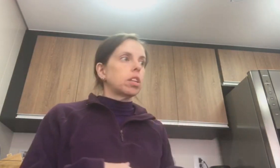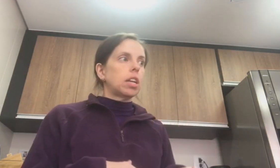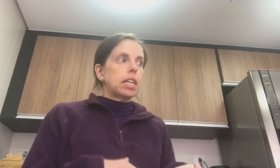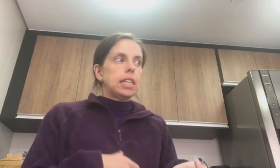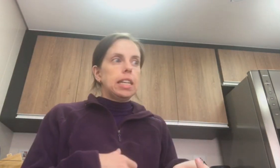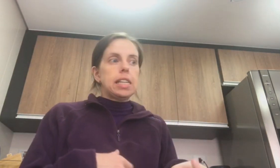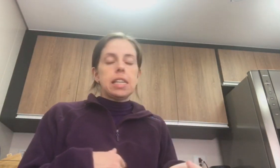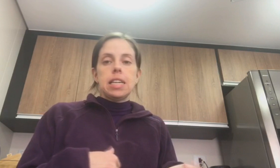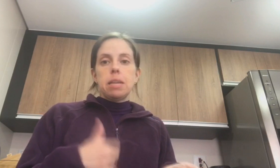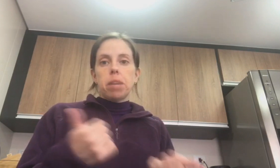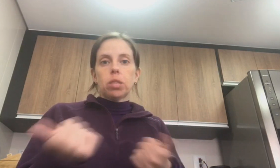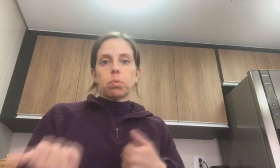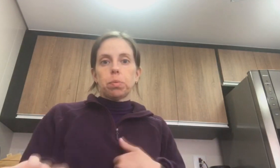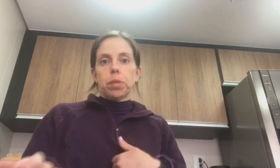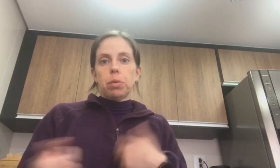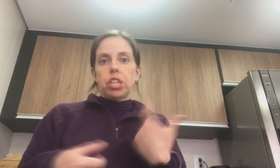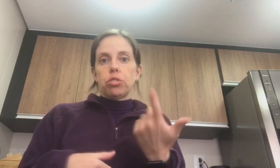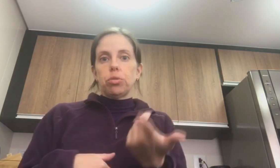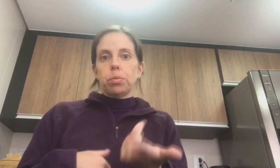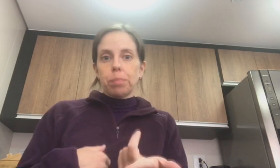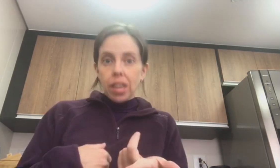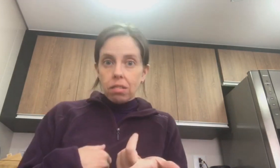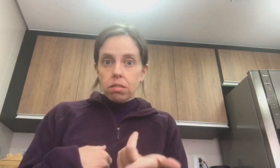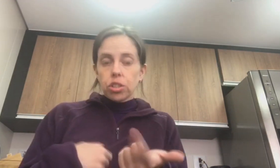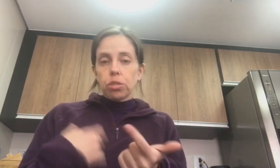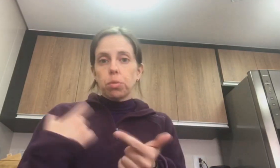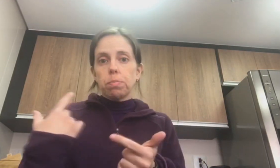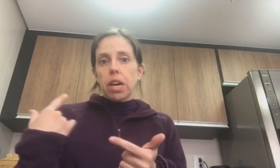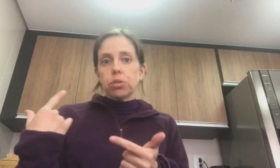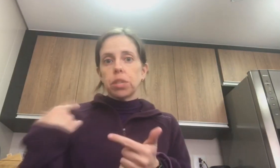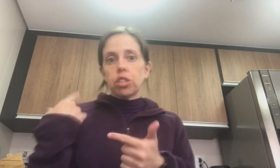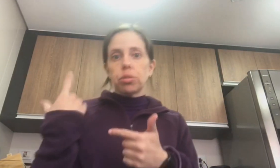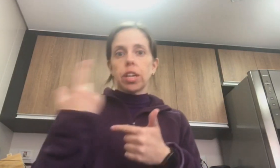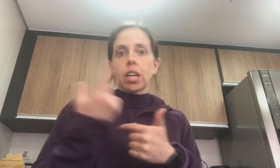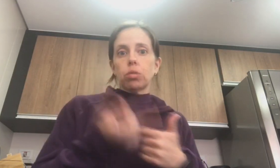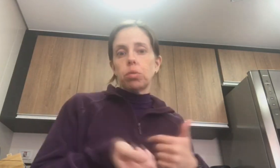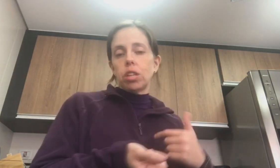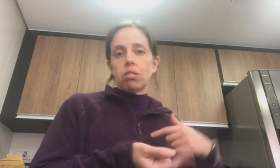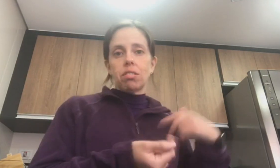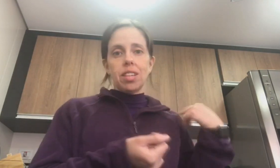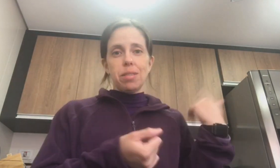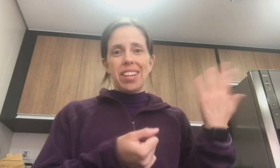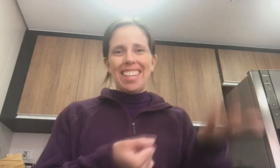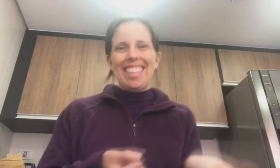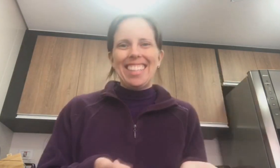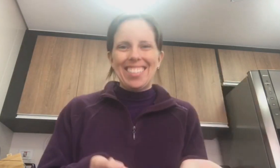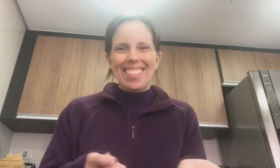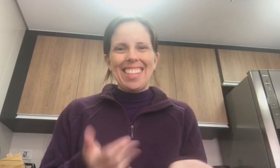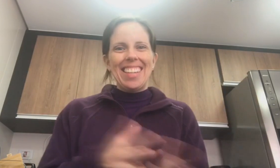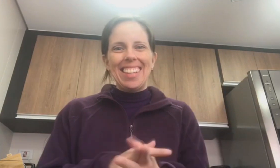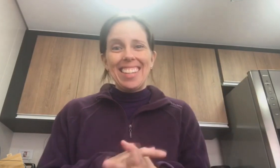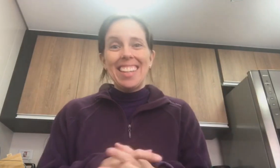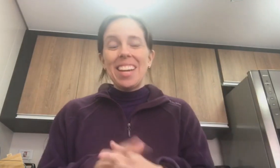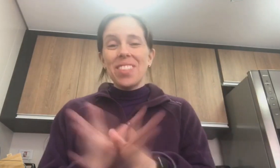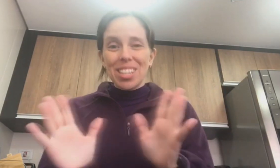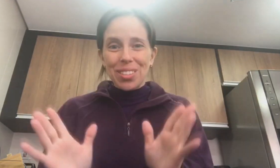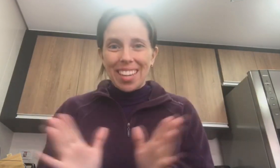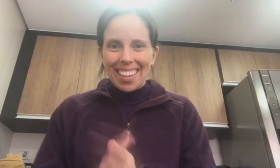celular dele. Passo pro meu, edito do meu. Ou se eu baixo um editor gratuito. E custa com o dele. Me ajudem.